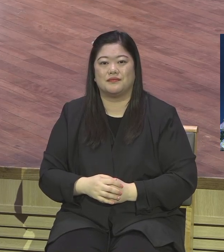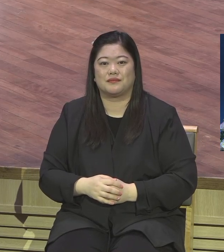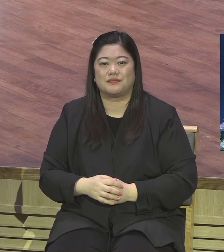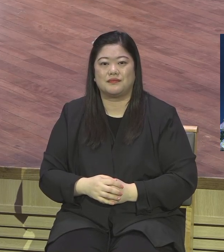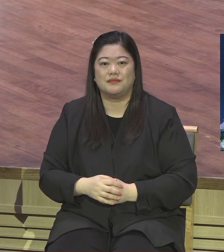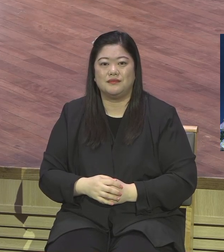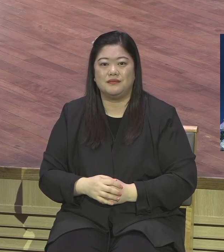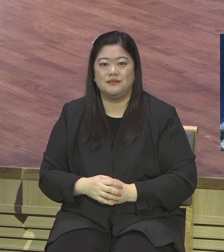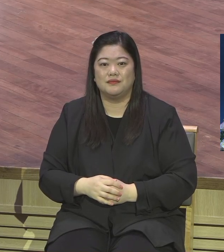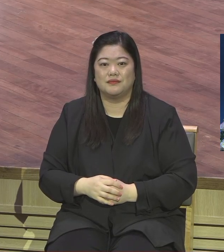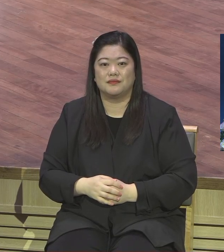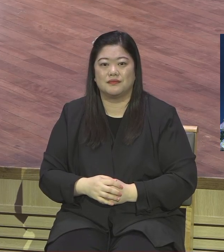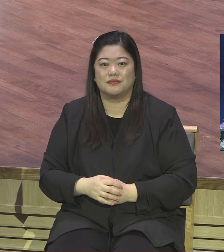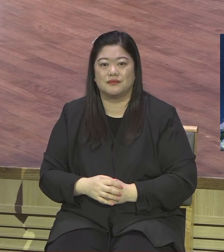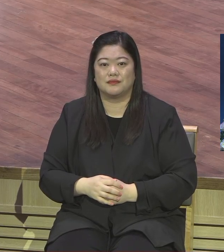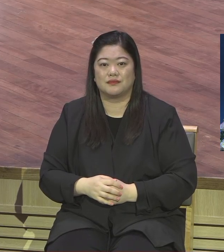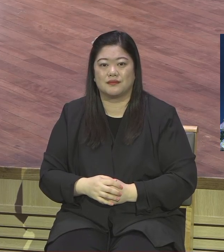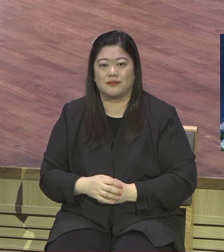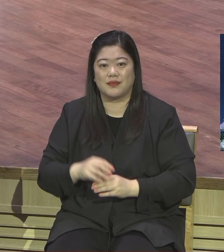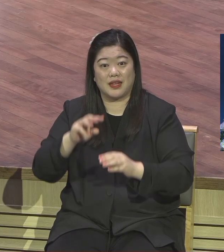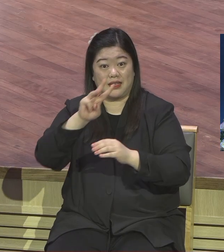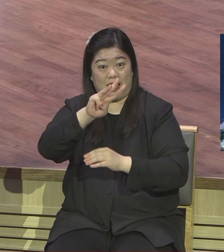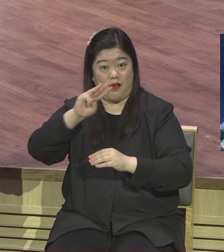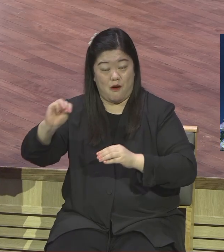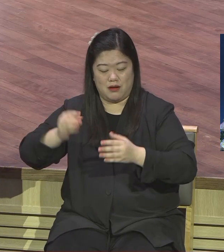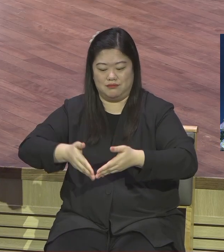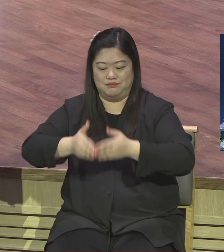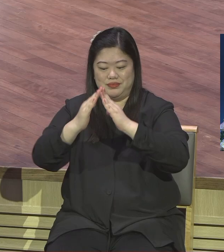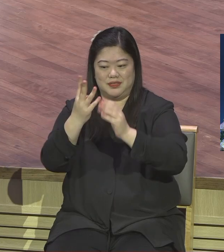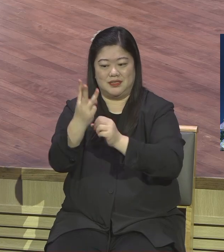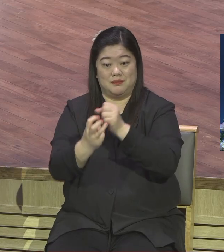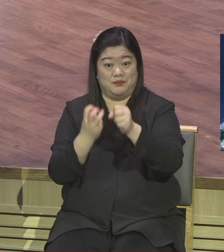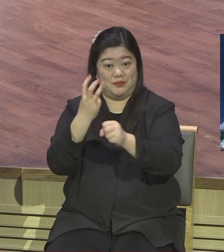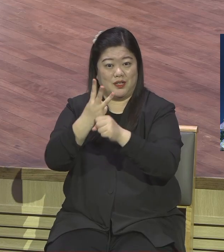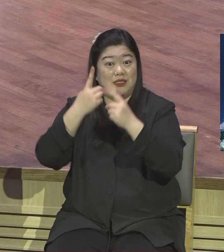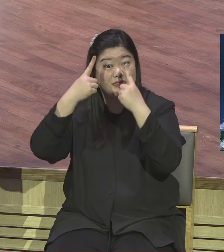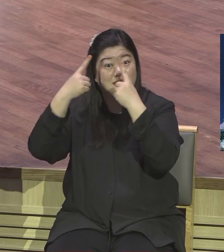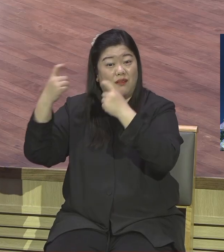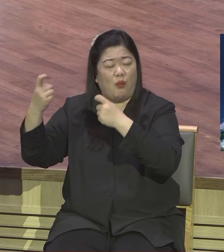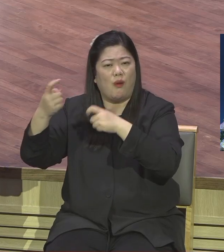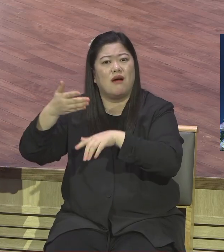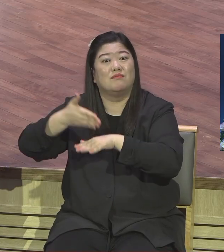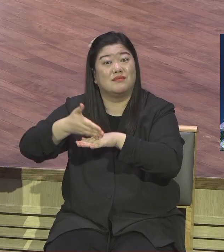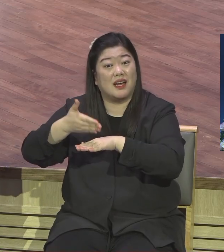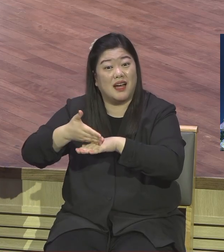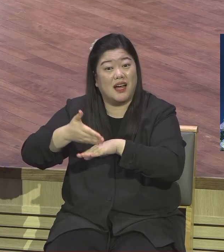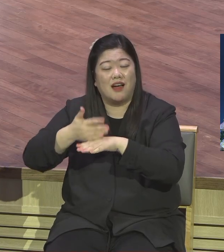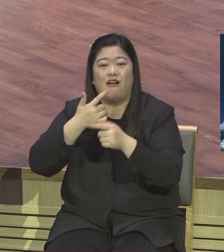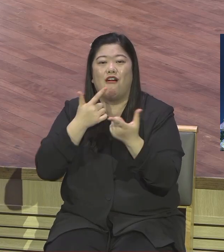창립 33주년을 맞이해서 영계 모든 성도를 또 이 복음 확산에 주역되기 바랍니다